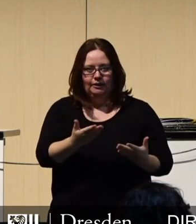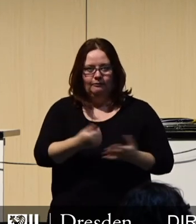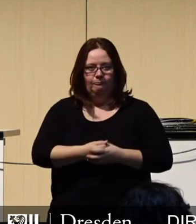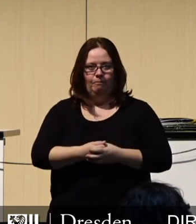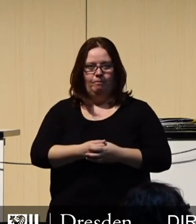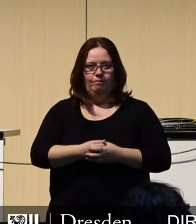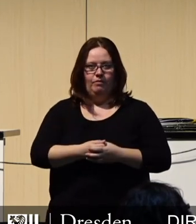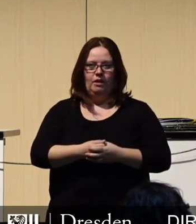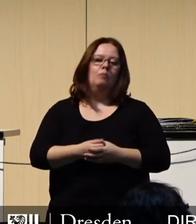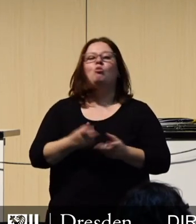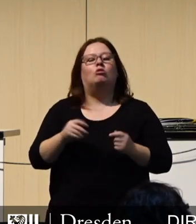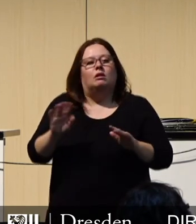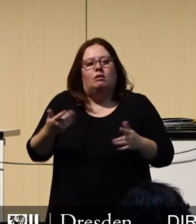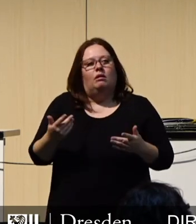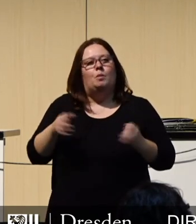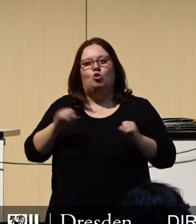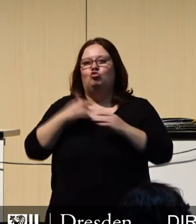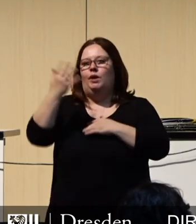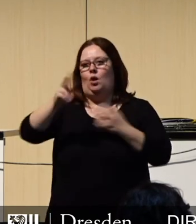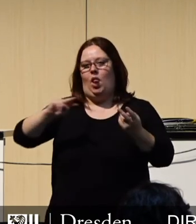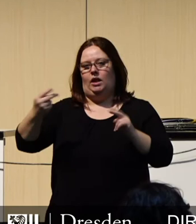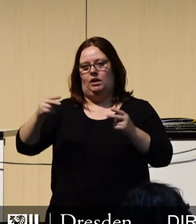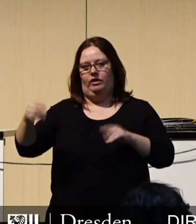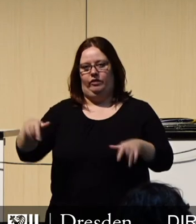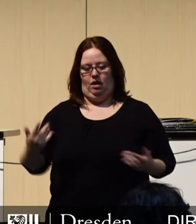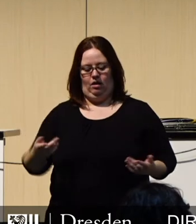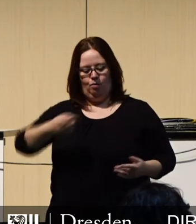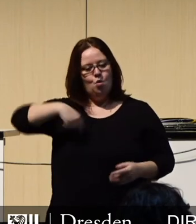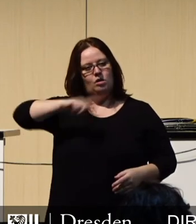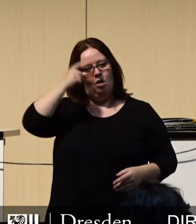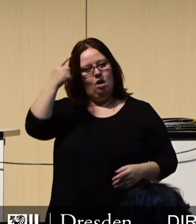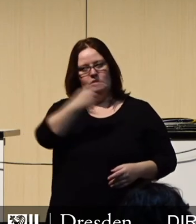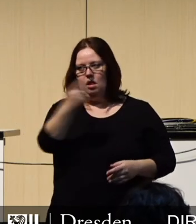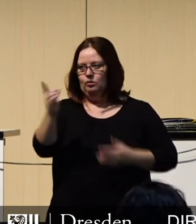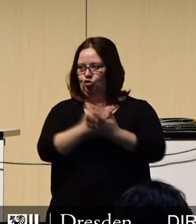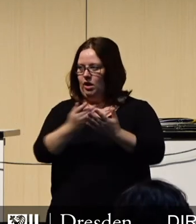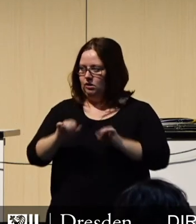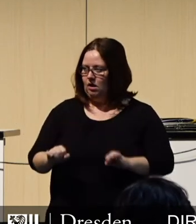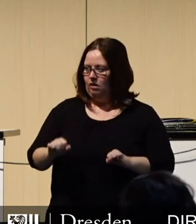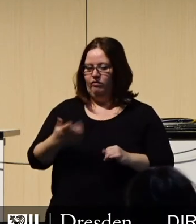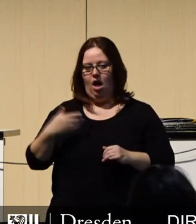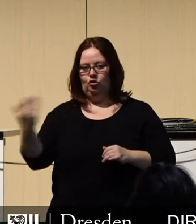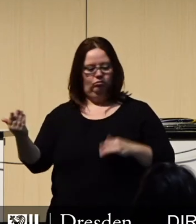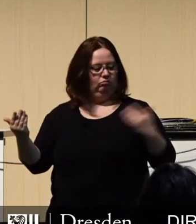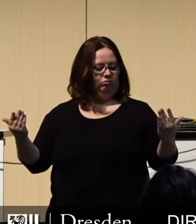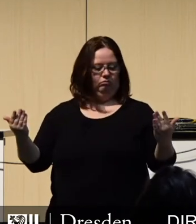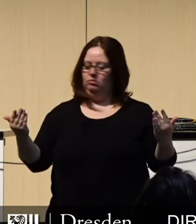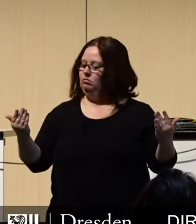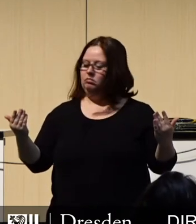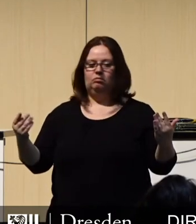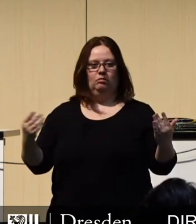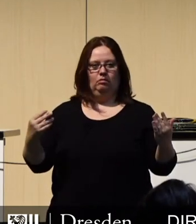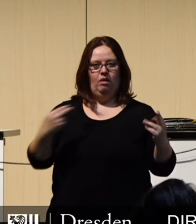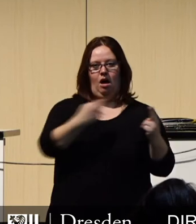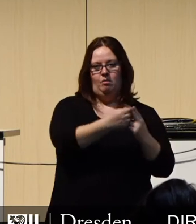Nichts ist alternativlos. Der Rat ist frei, sich dem einen oder dem anderen von mir skizzierten Szenario zu